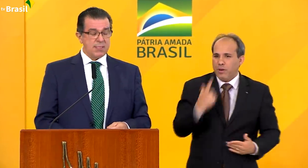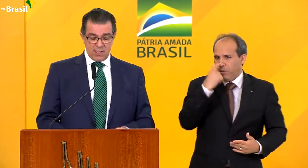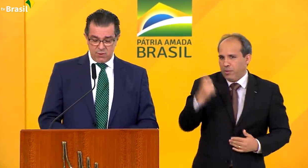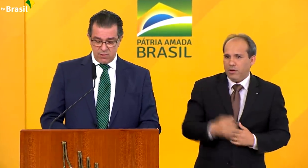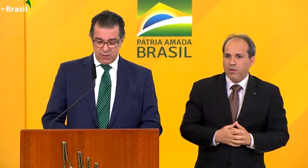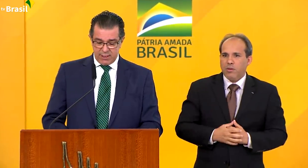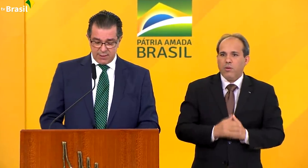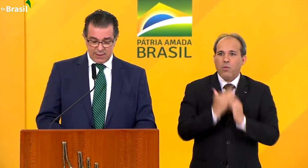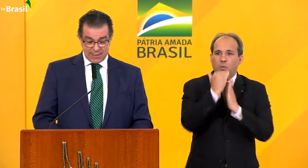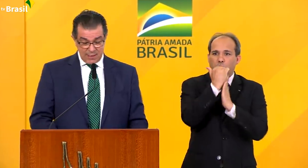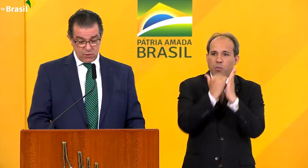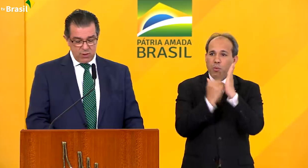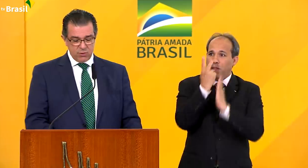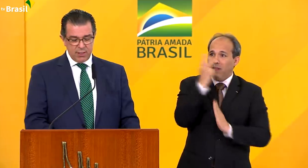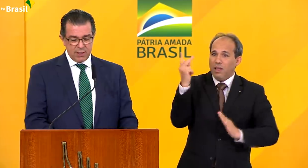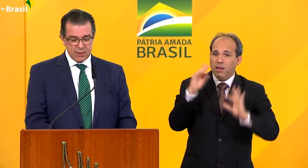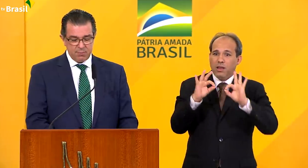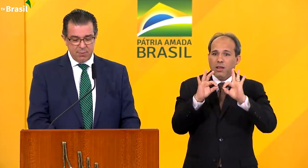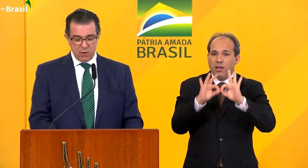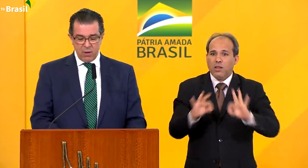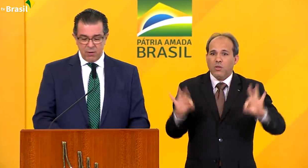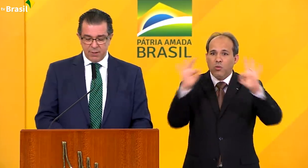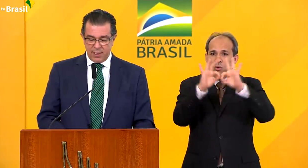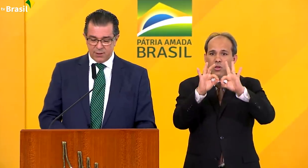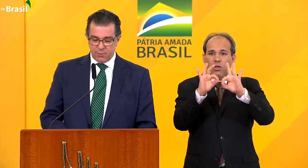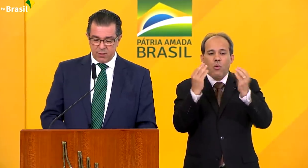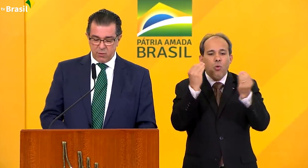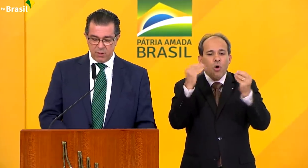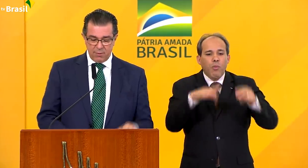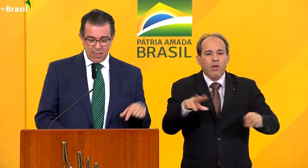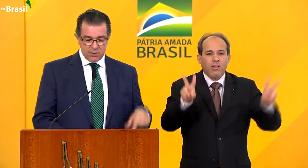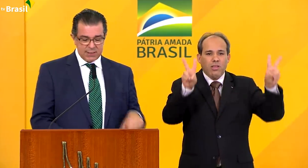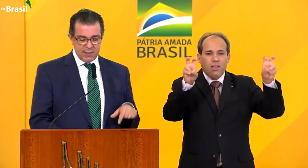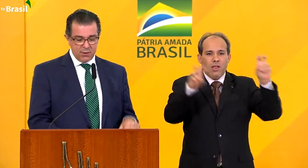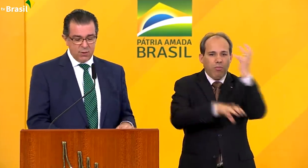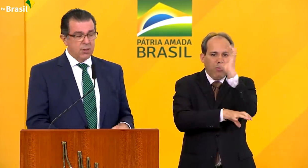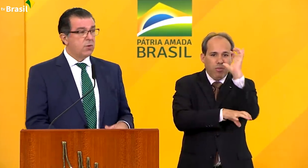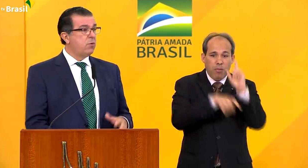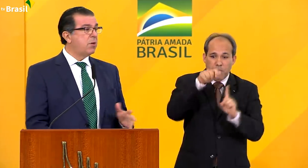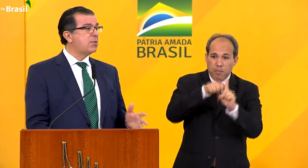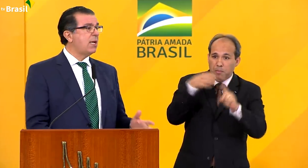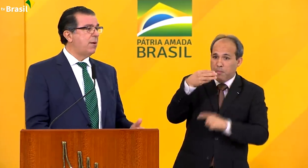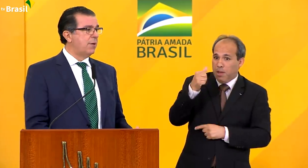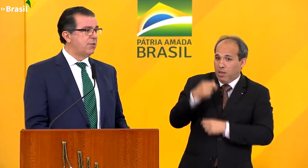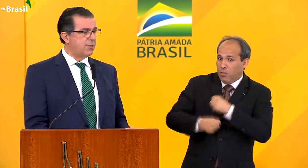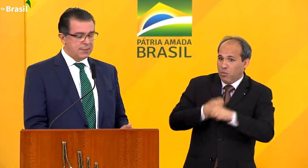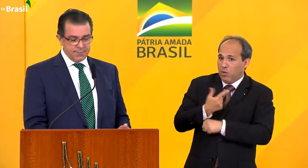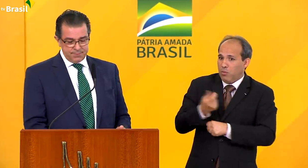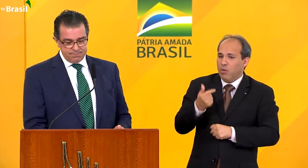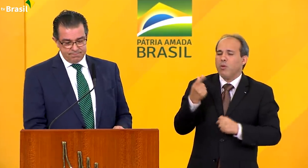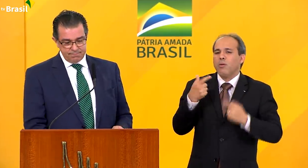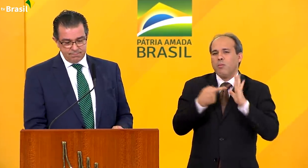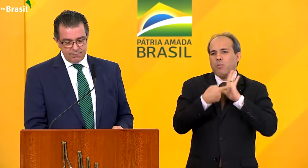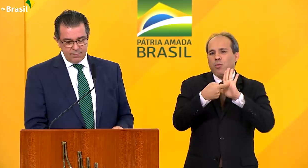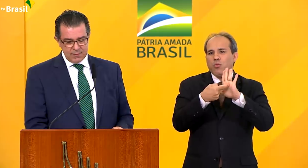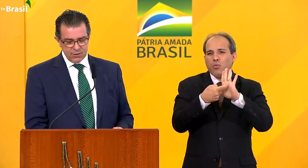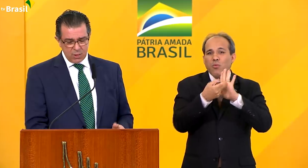programa das Nações Unidas para o Meio Ambiente publicou, em março desse ano, números alarmantes.